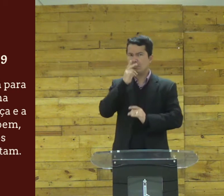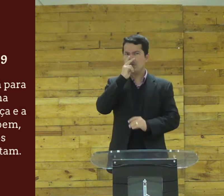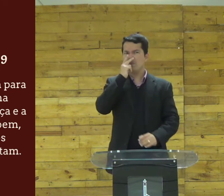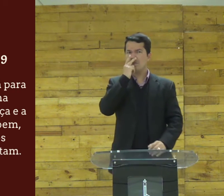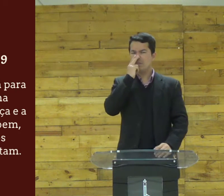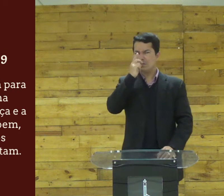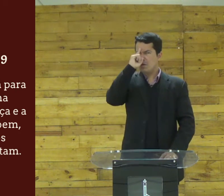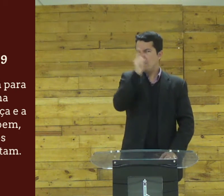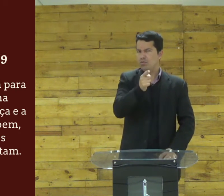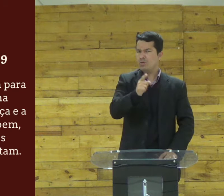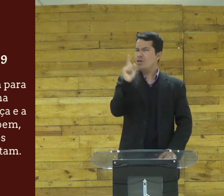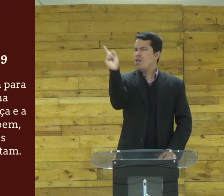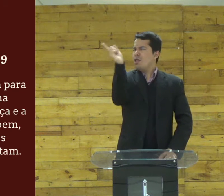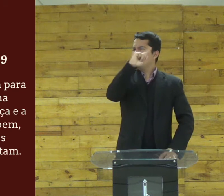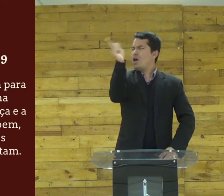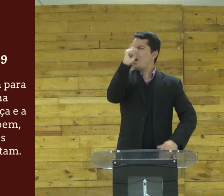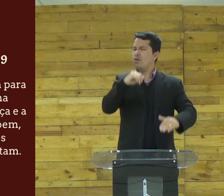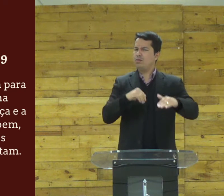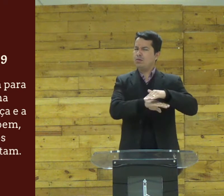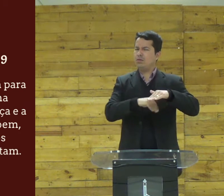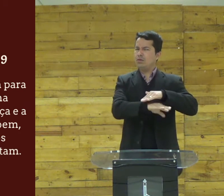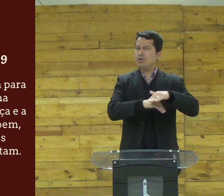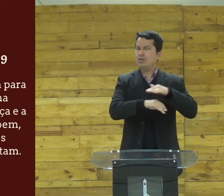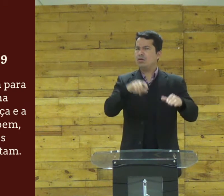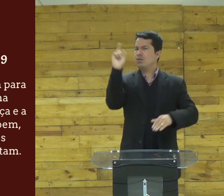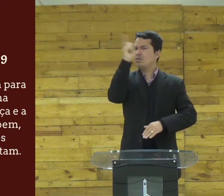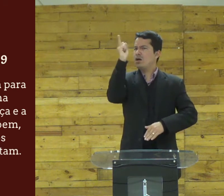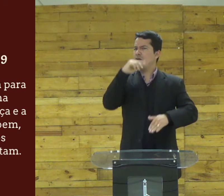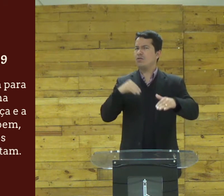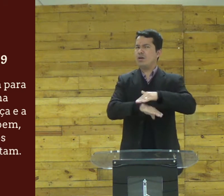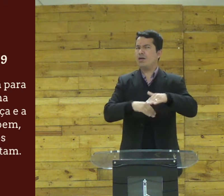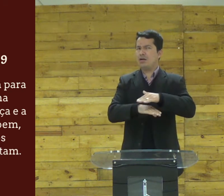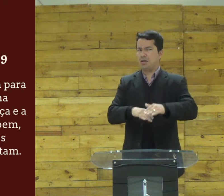acho que é meio que o mandamento de Jesus não acumulem